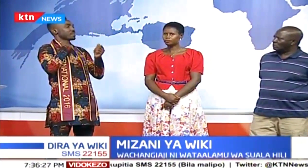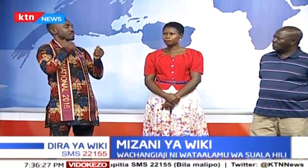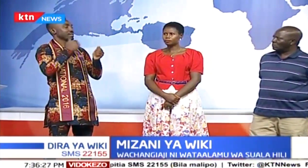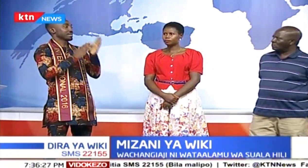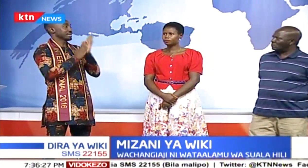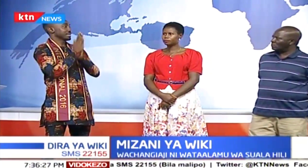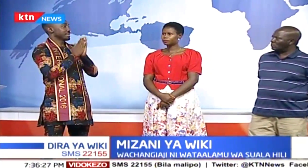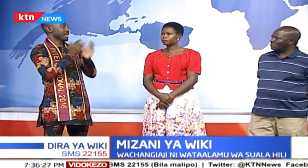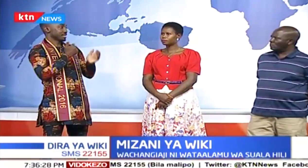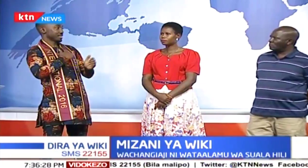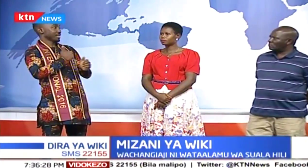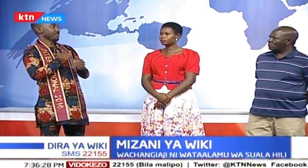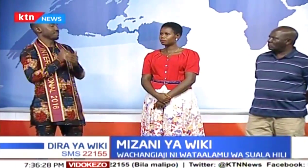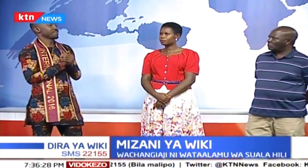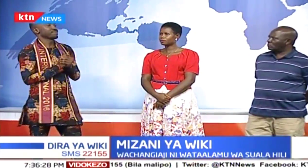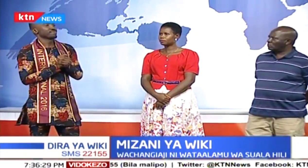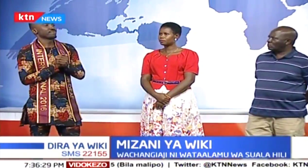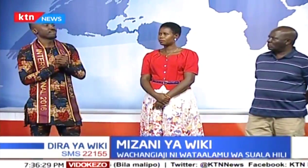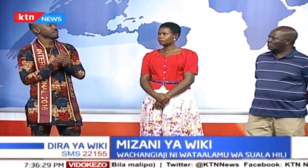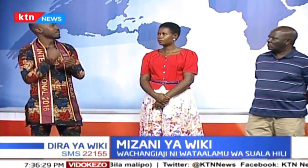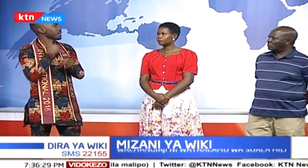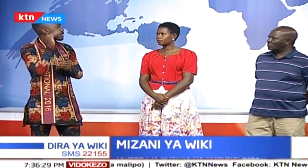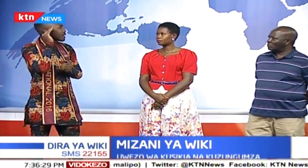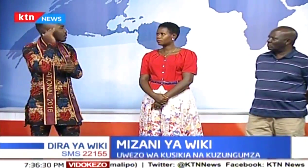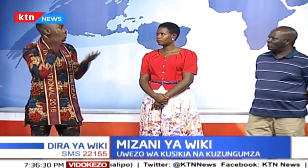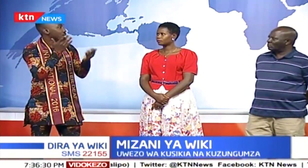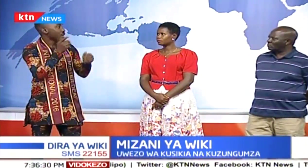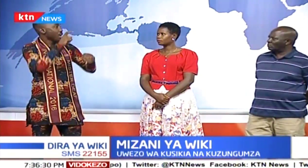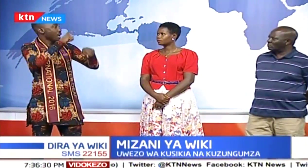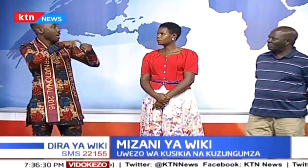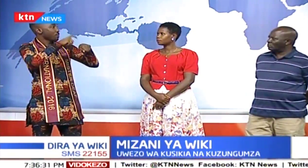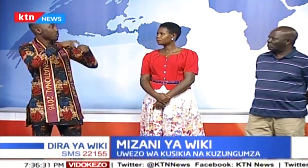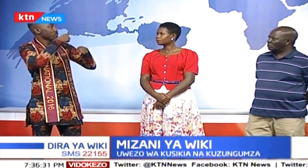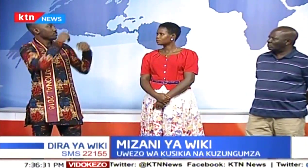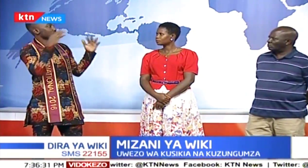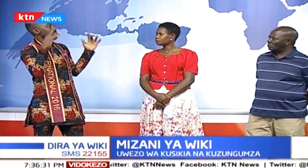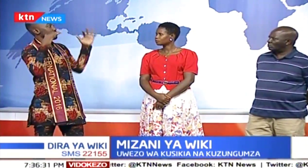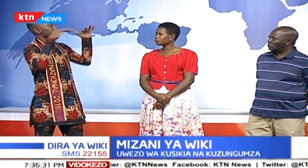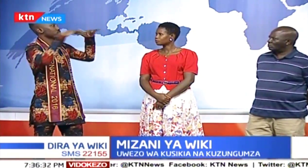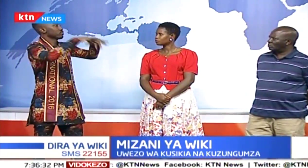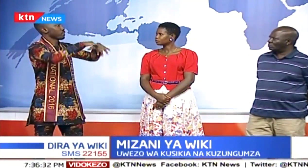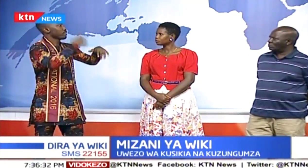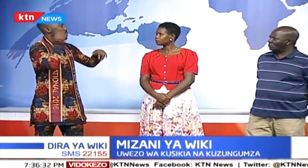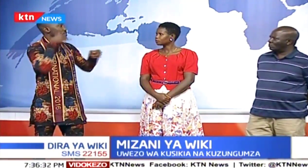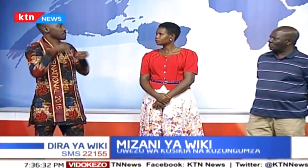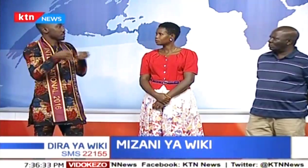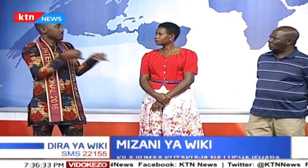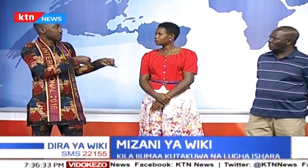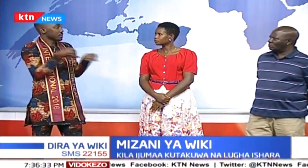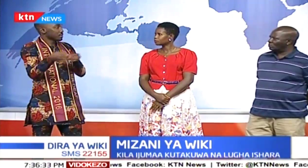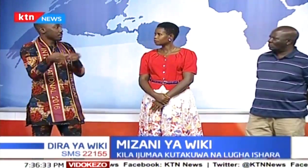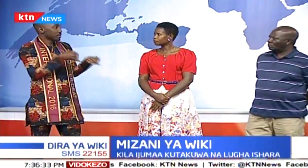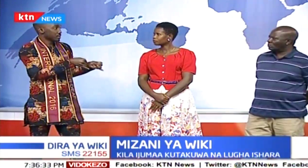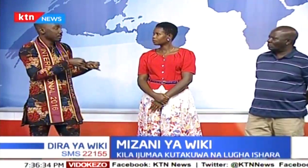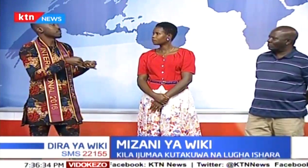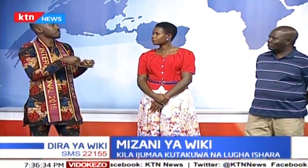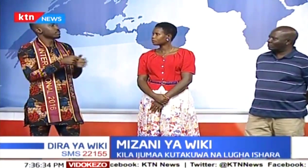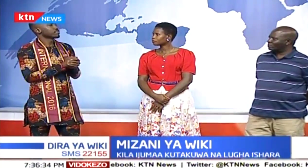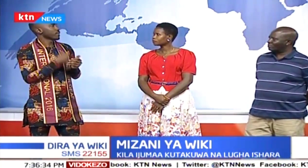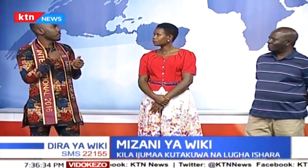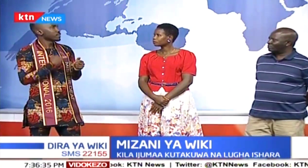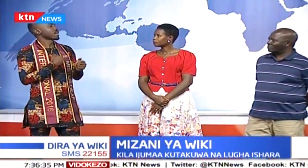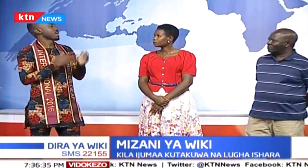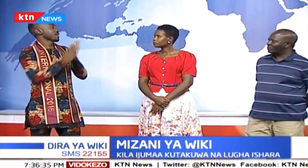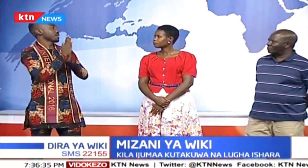Kwa mara ya kwanza, nilianza kutamani kwa model